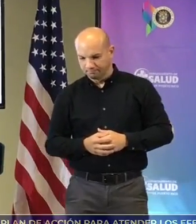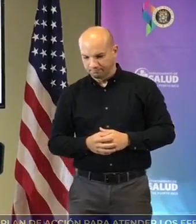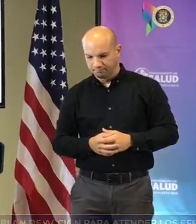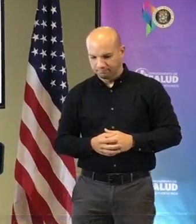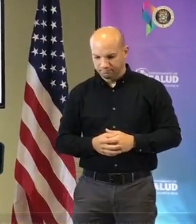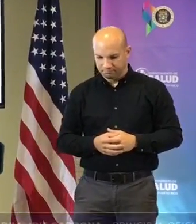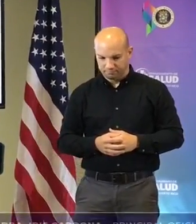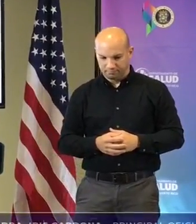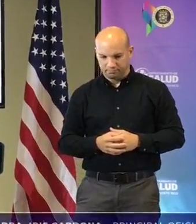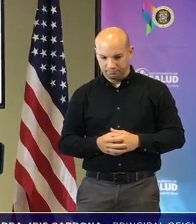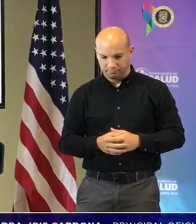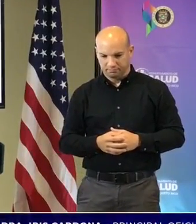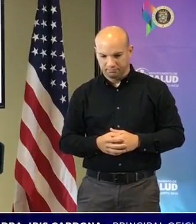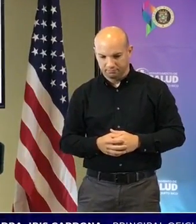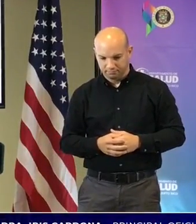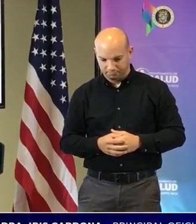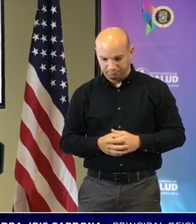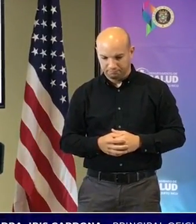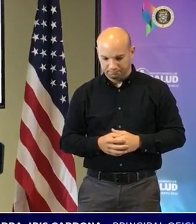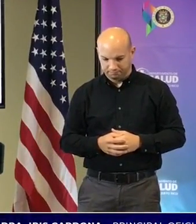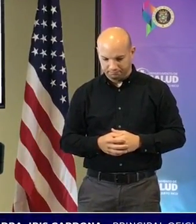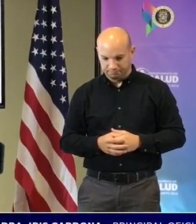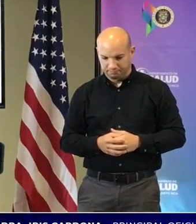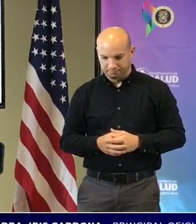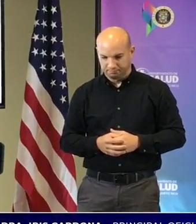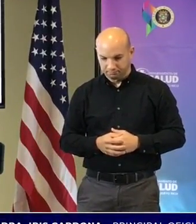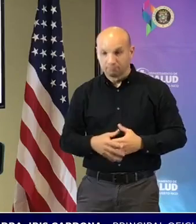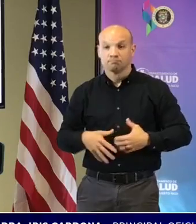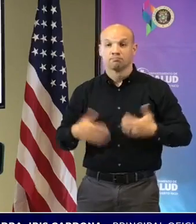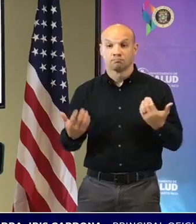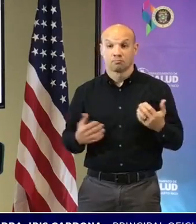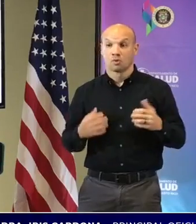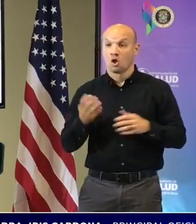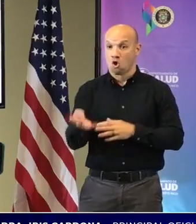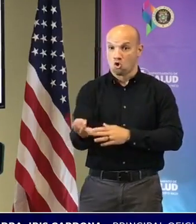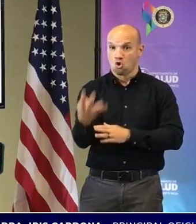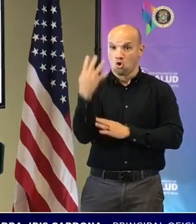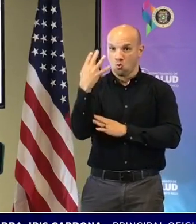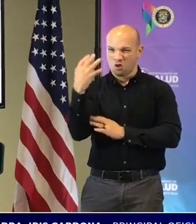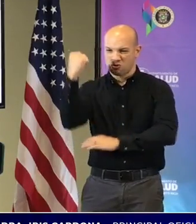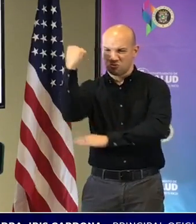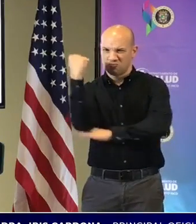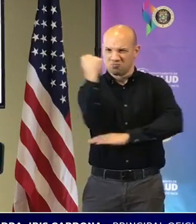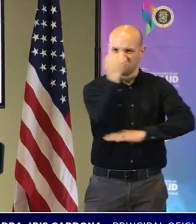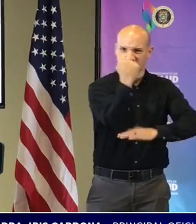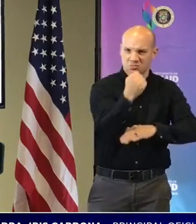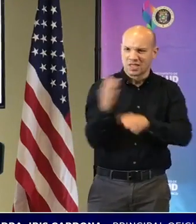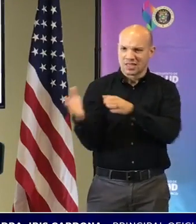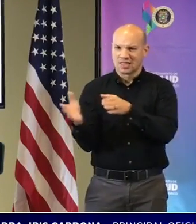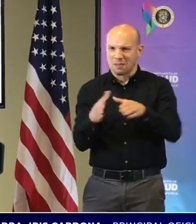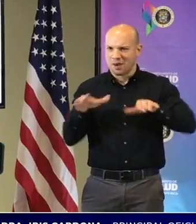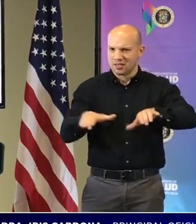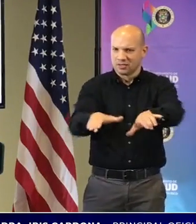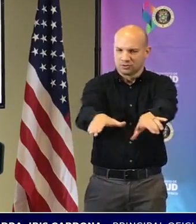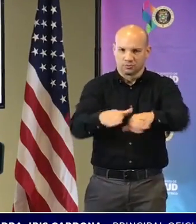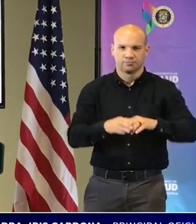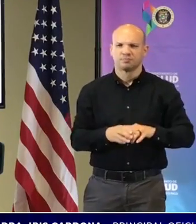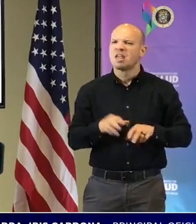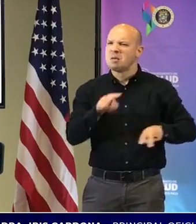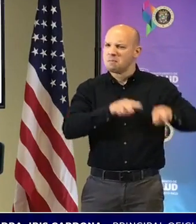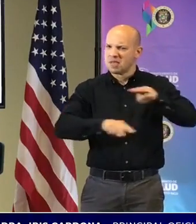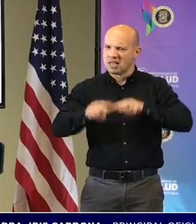Entonces, volviendo a los cuatro pilares de este plan de acción, hablamos de vigilancia epidemiológica,